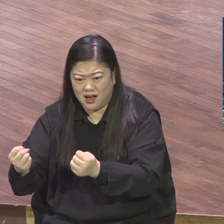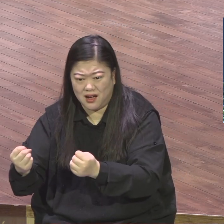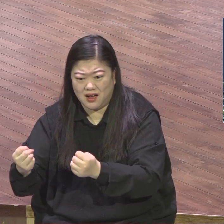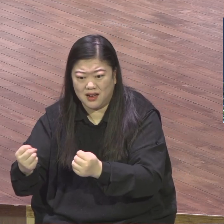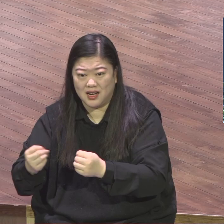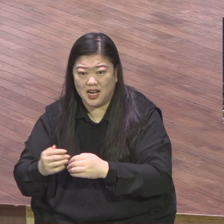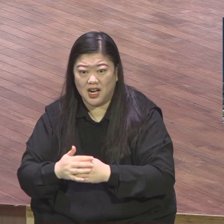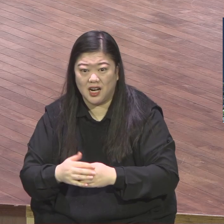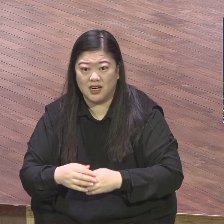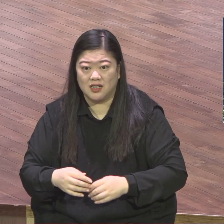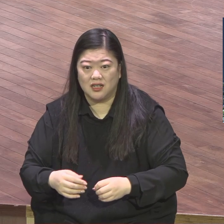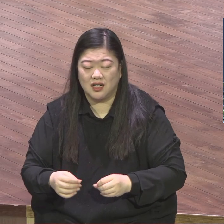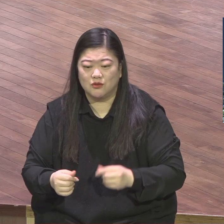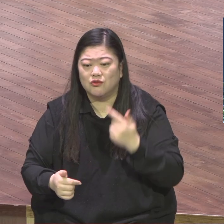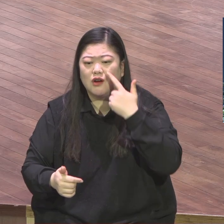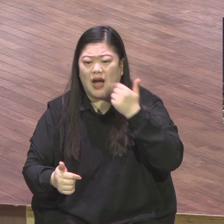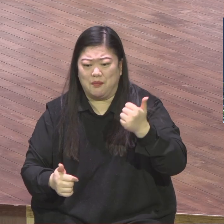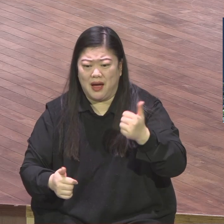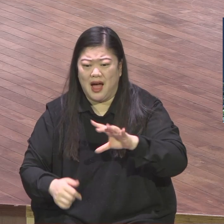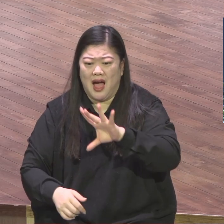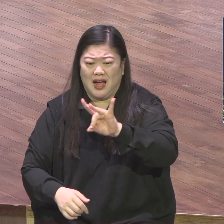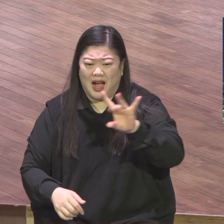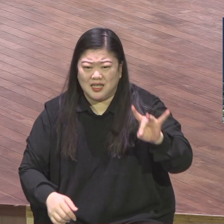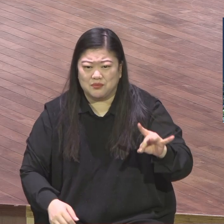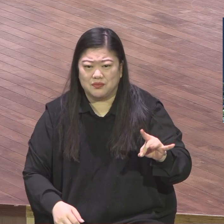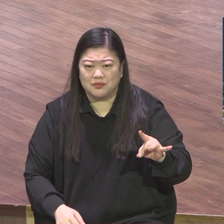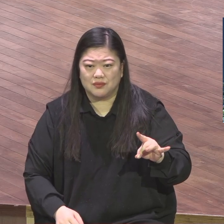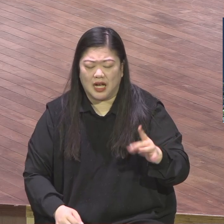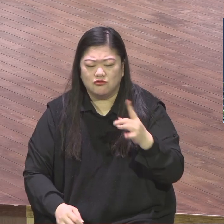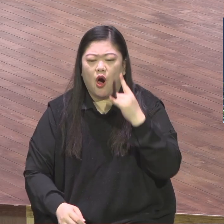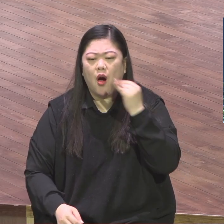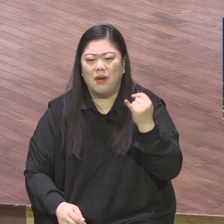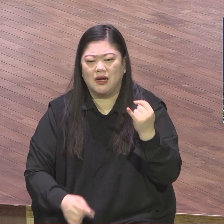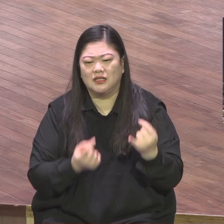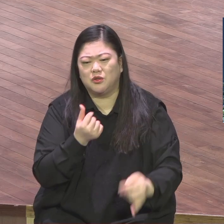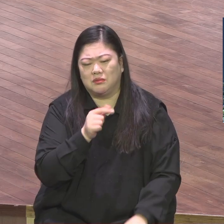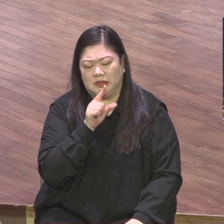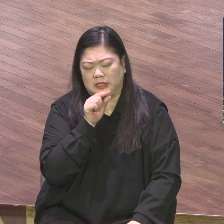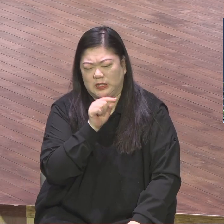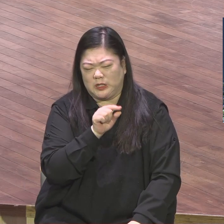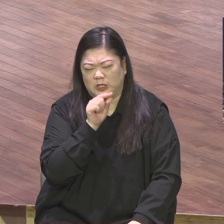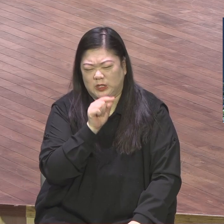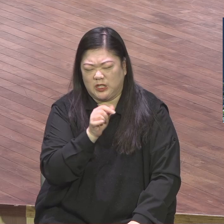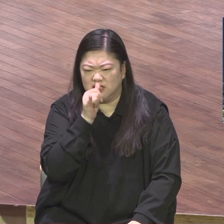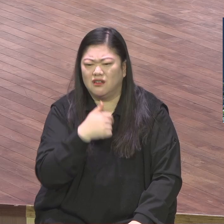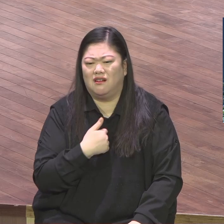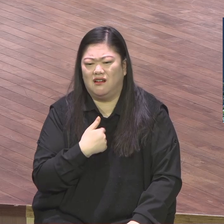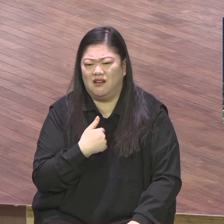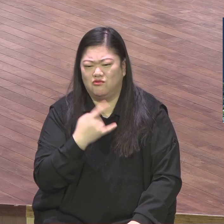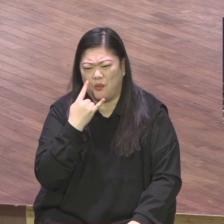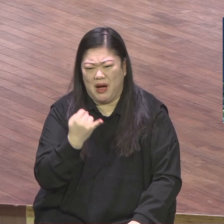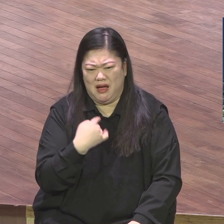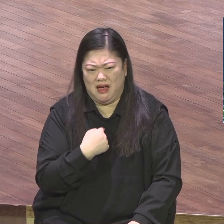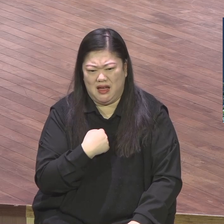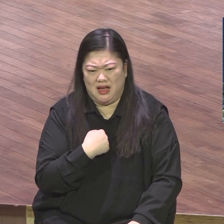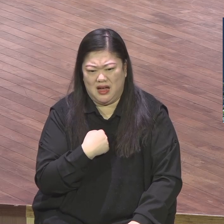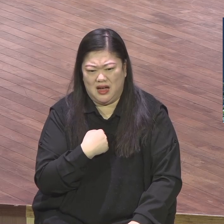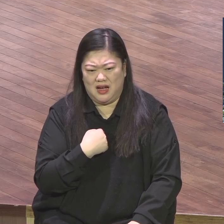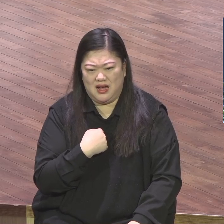조용히 하세요 우리 아버지인데 우리 어머니가 기대해봤어요 왜 교회 말을 집에 와세요